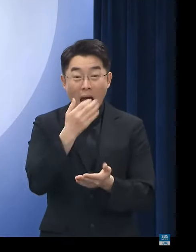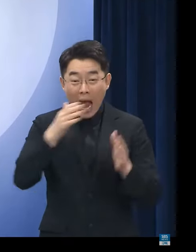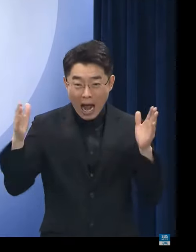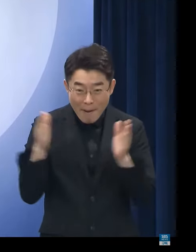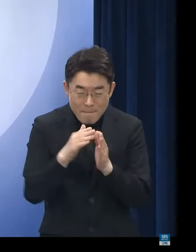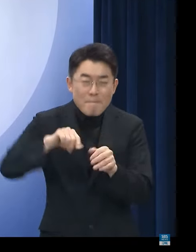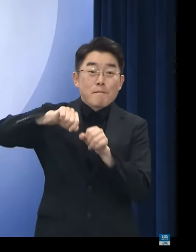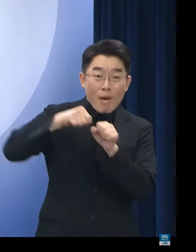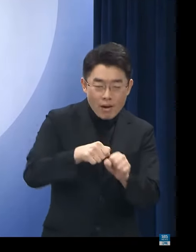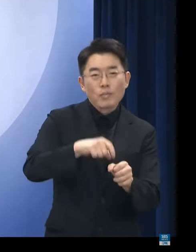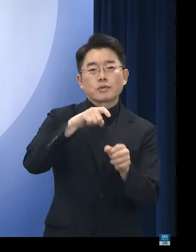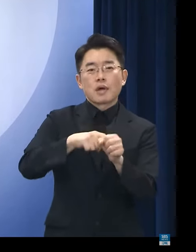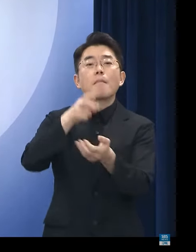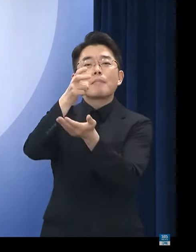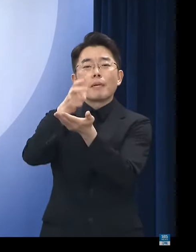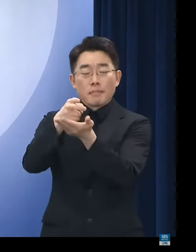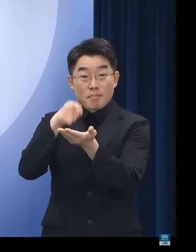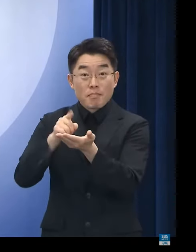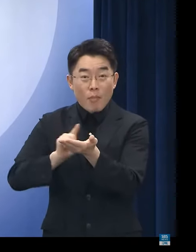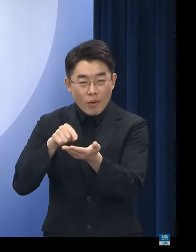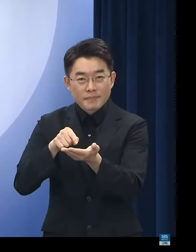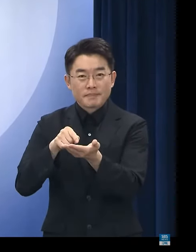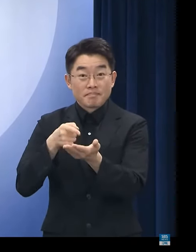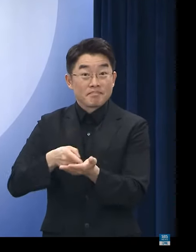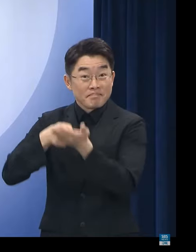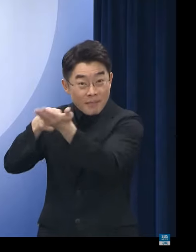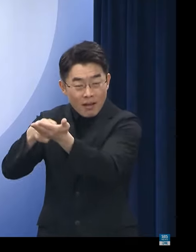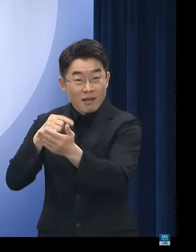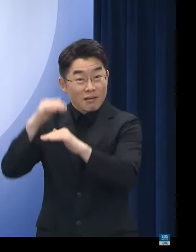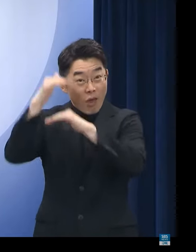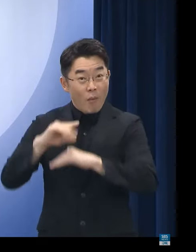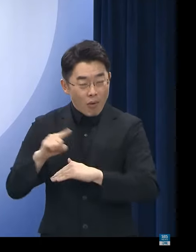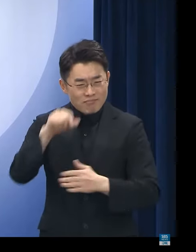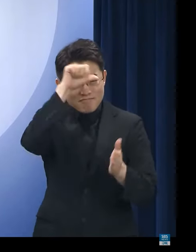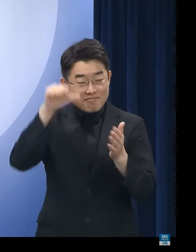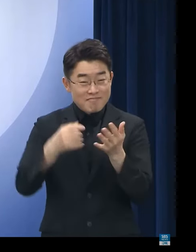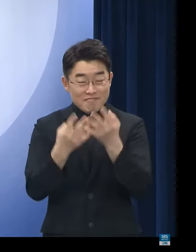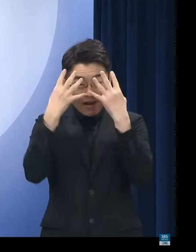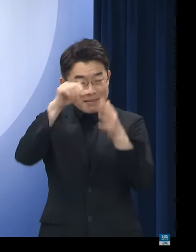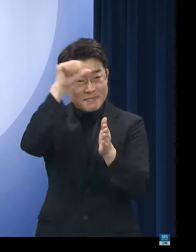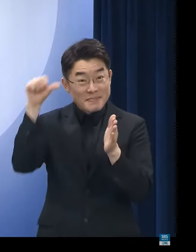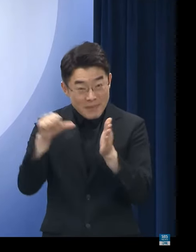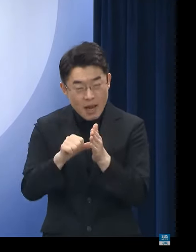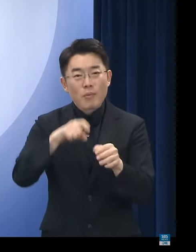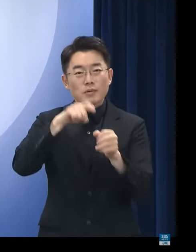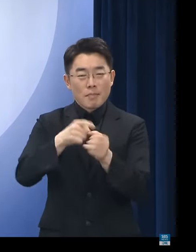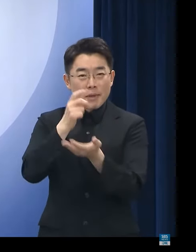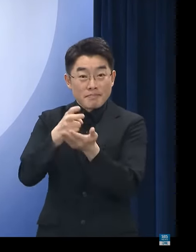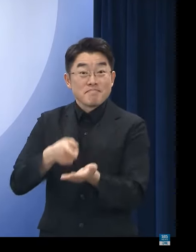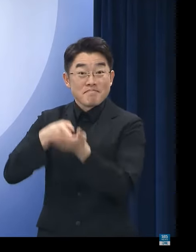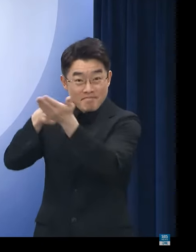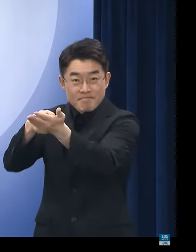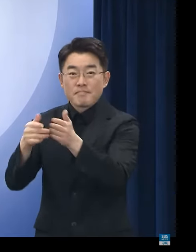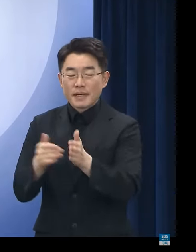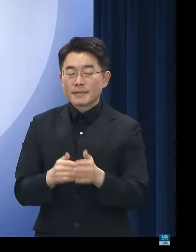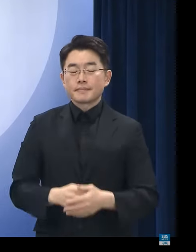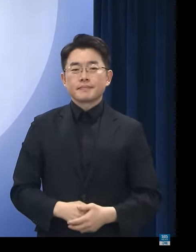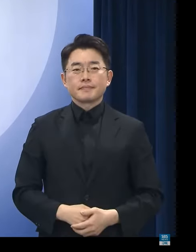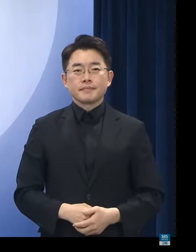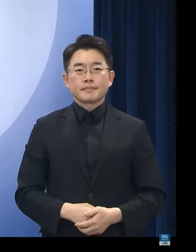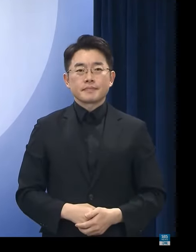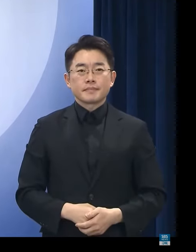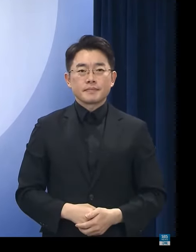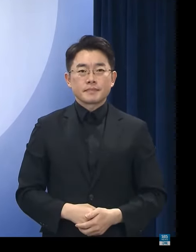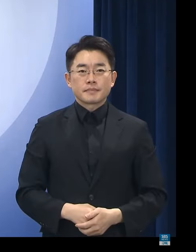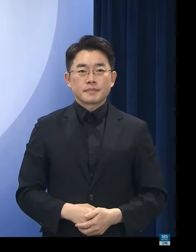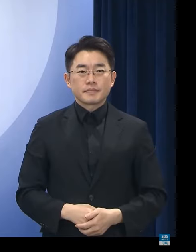가중처벌할 수 있도록 무기징역까지 할 수 있도록 지난 4월에 의원입법으로 개정안을 발의한 바 있습니다. 그러나